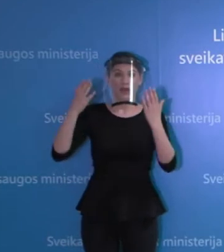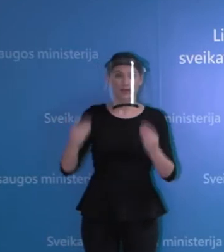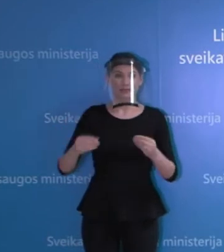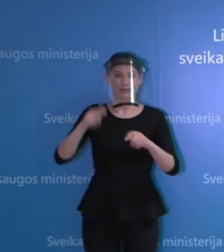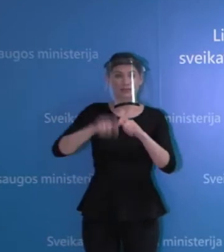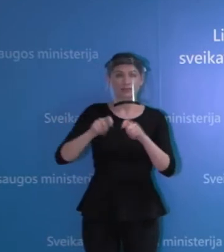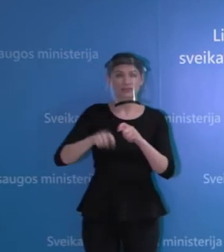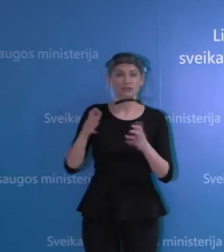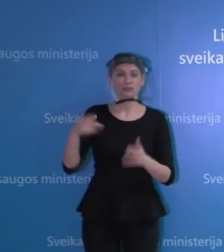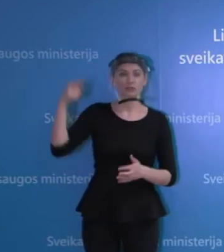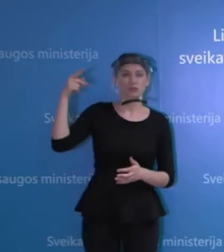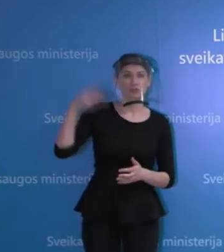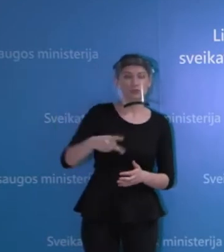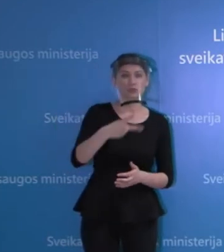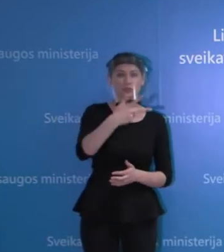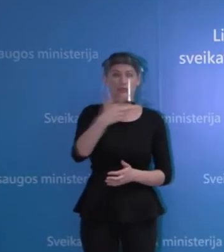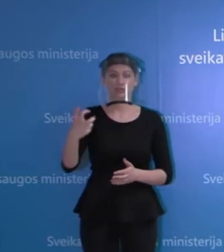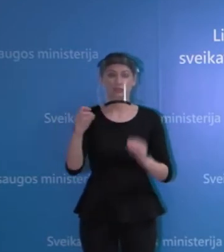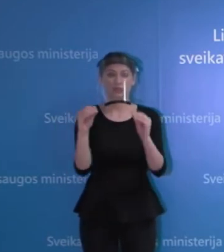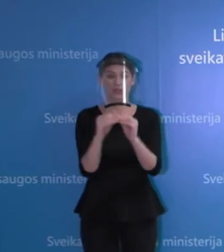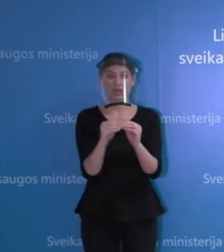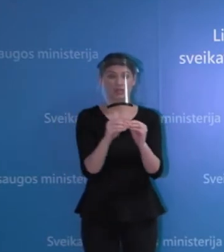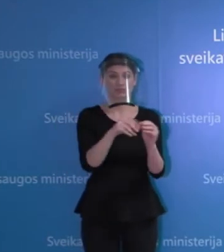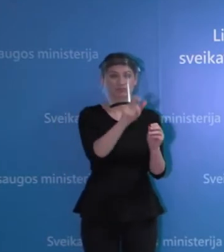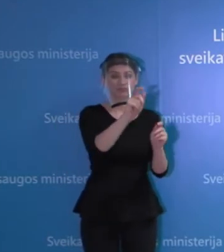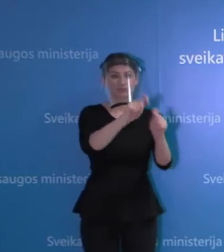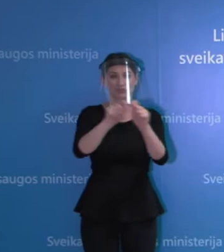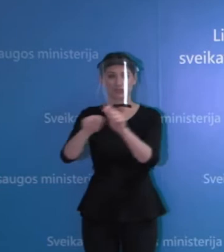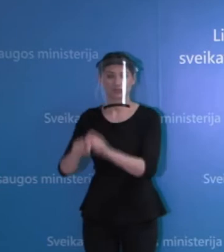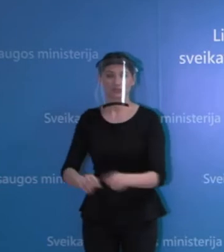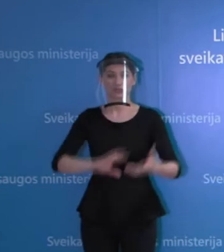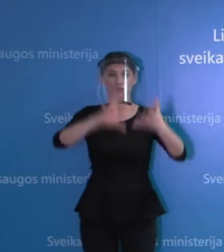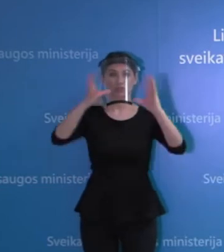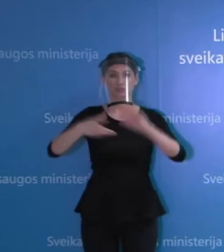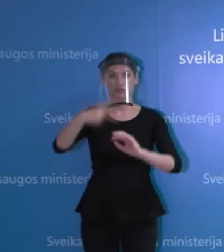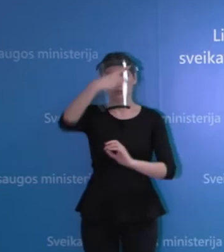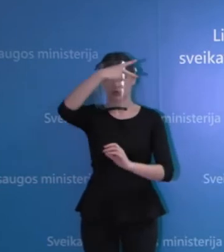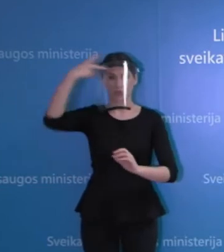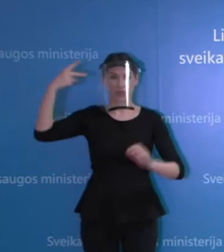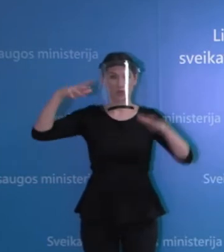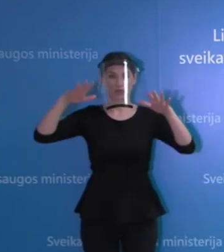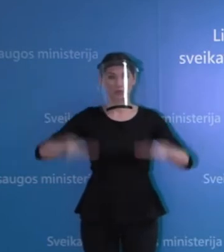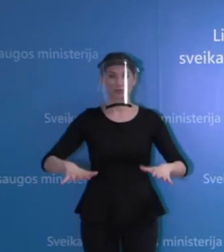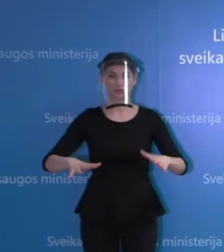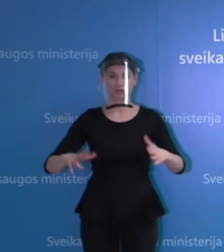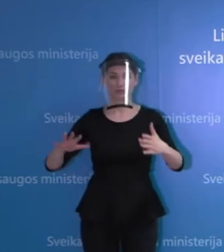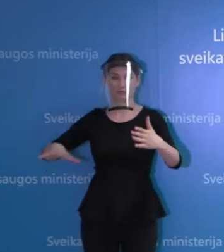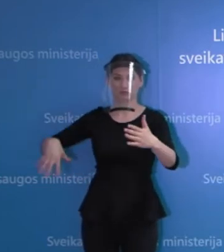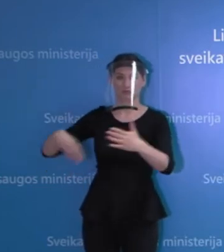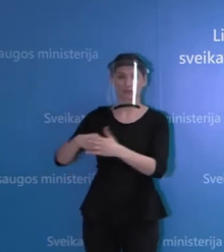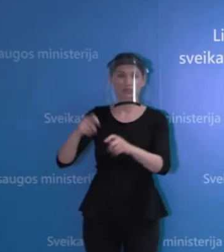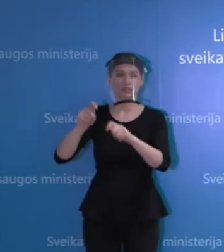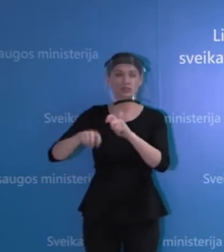ištirti 2310 mėginių. Tai iš viso Lietuvoje yra per visą laikotarpį